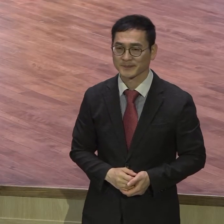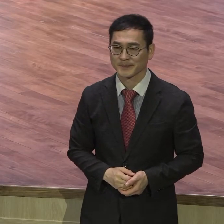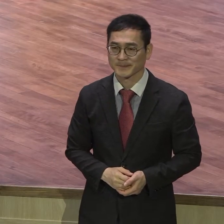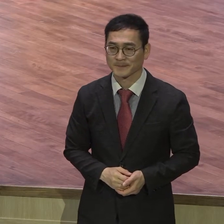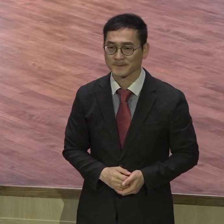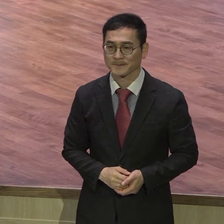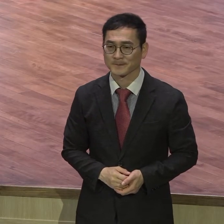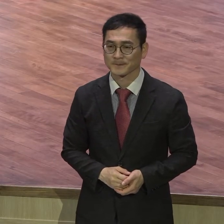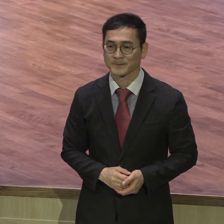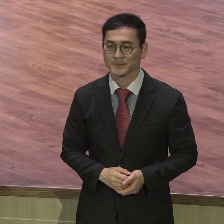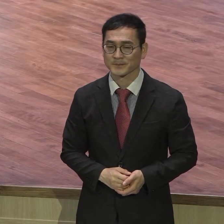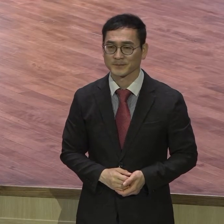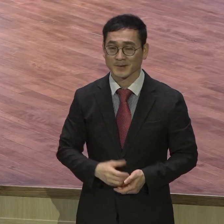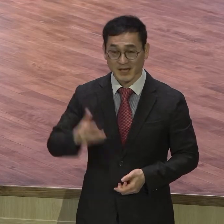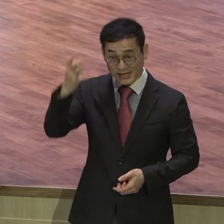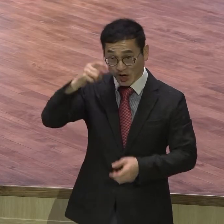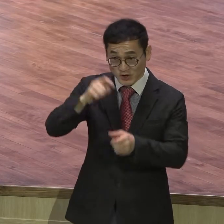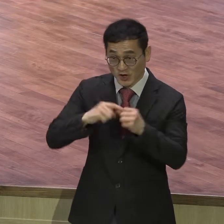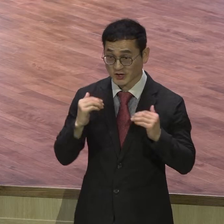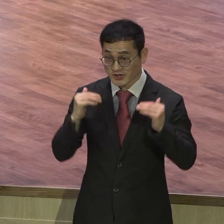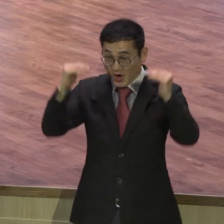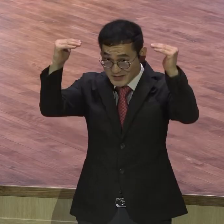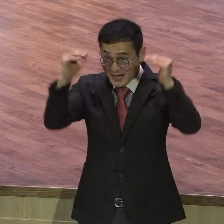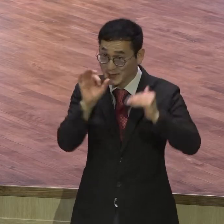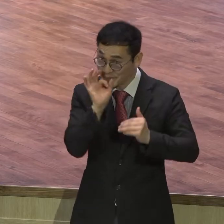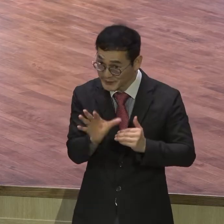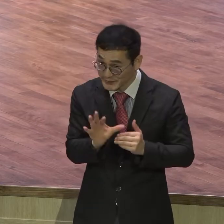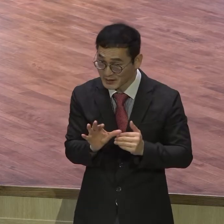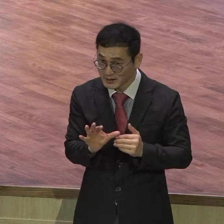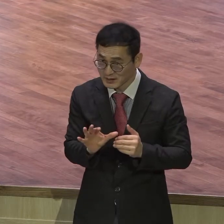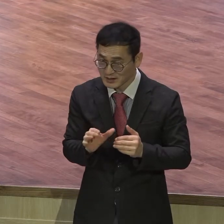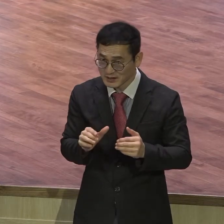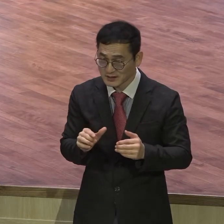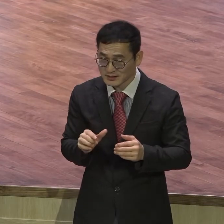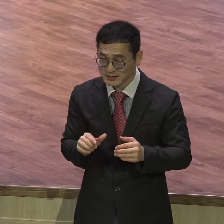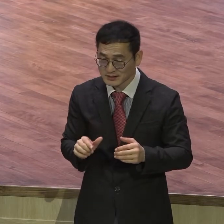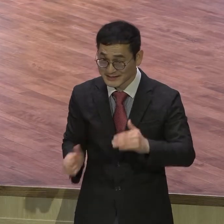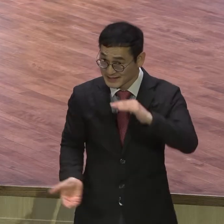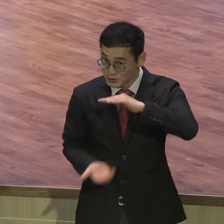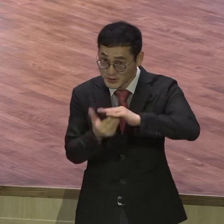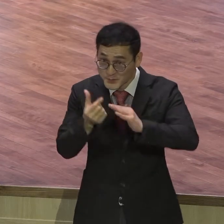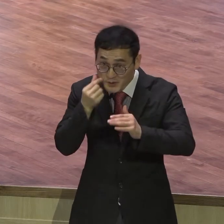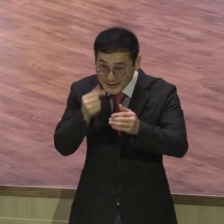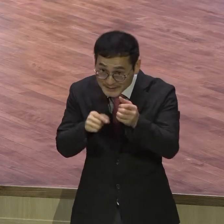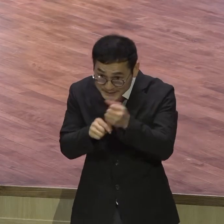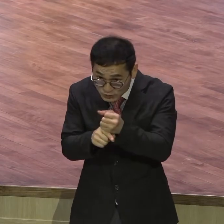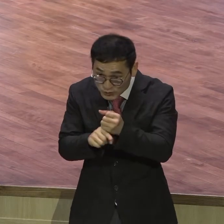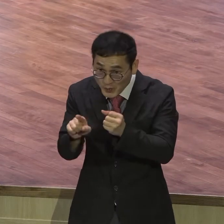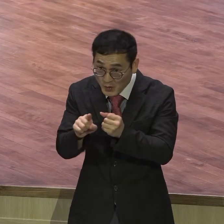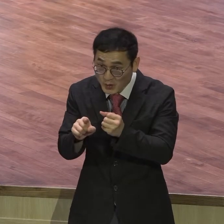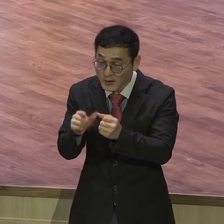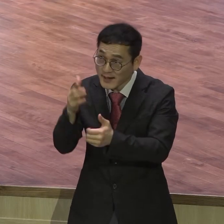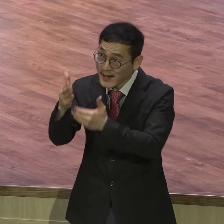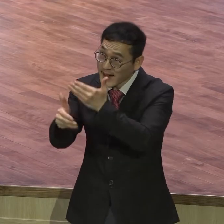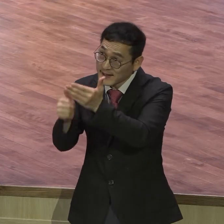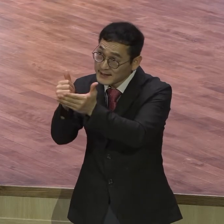못하는 것은 하나님의 말씀에 대한 온전한 믿음 아까 저